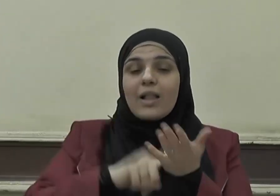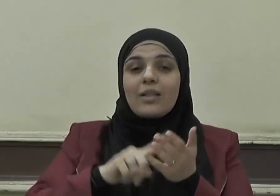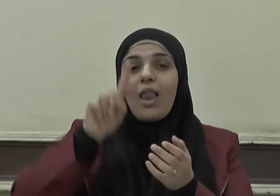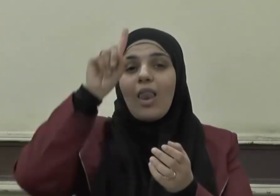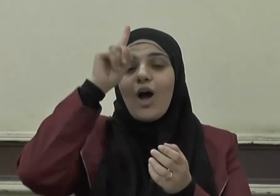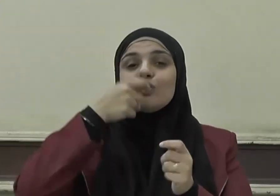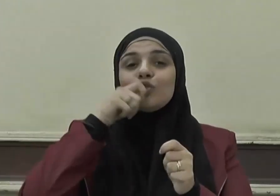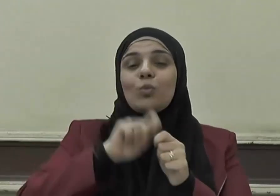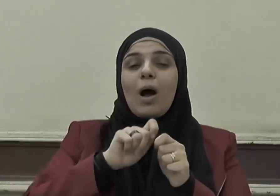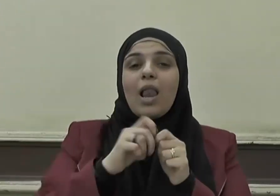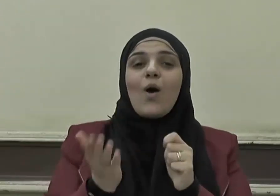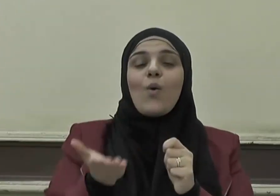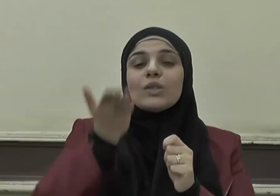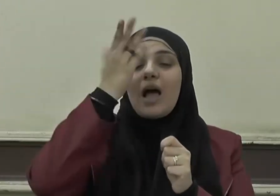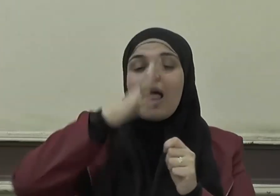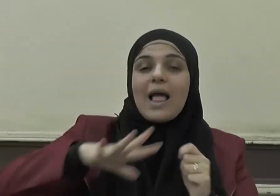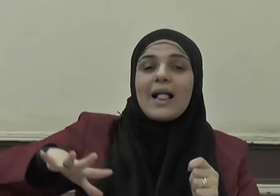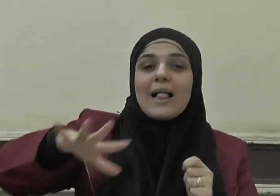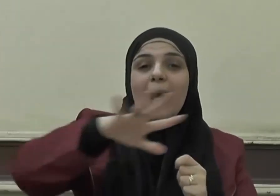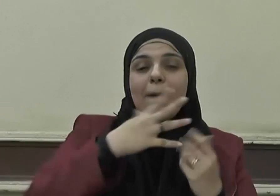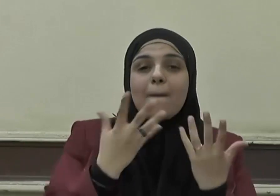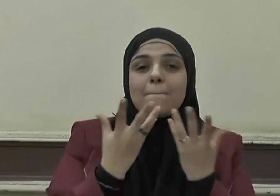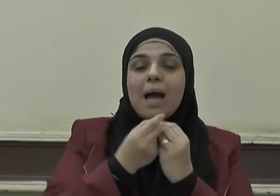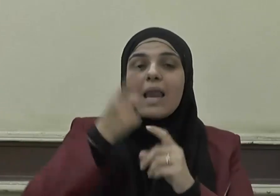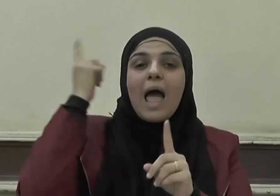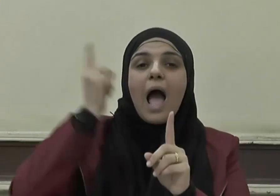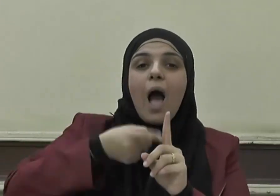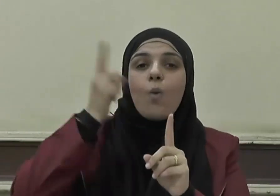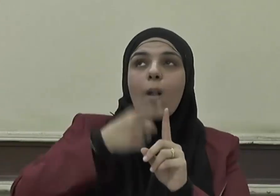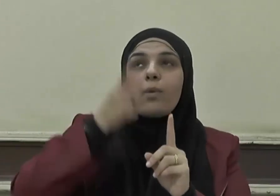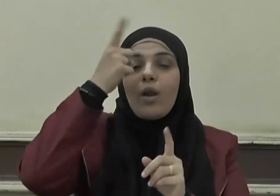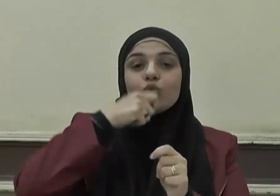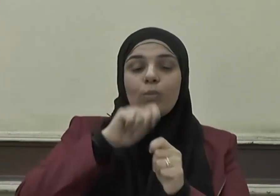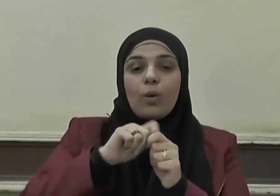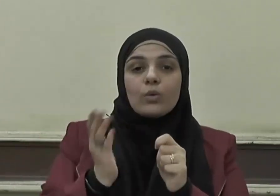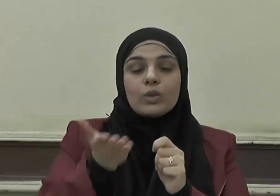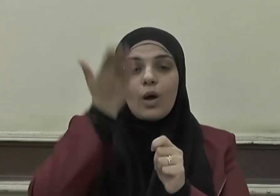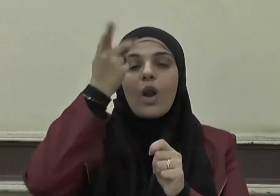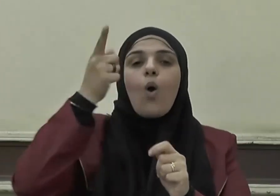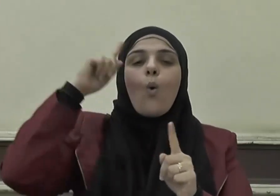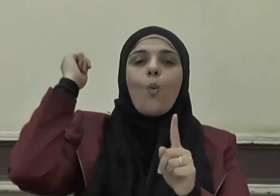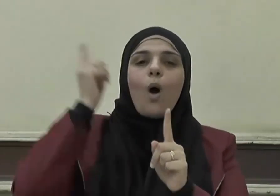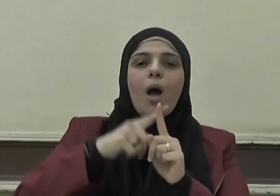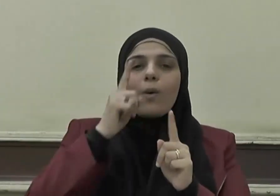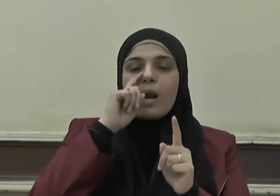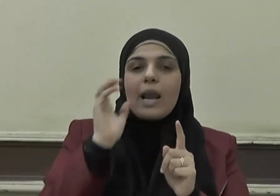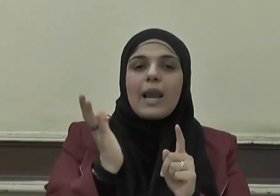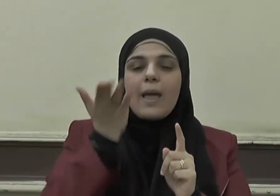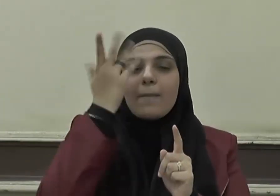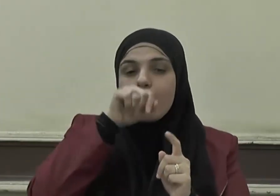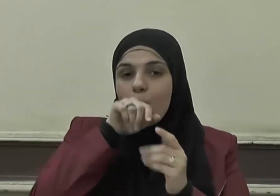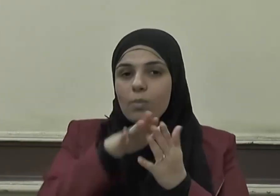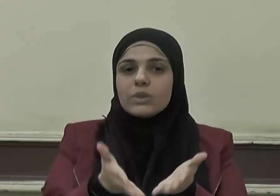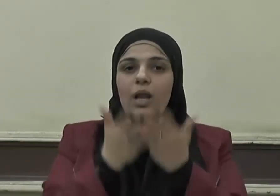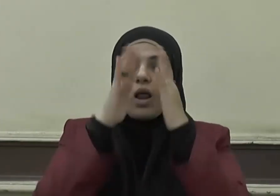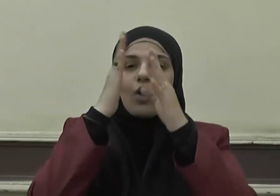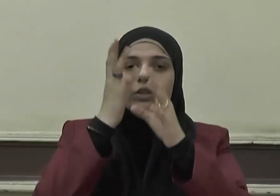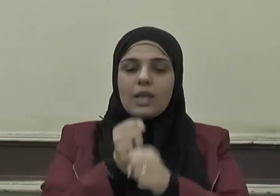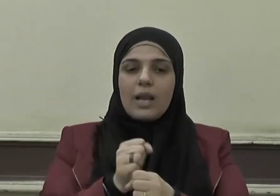وتعالى قد جمع بين أوامره تعالى وأوامر نبيه صلى الله عليه وسلم